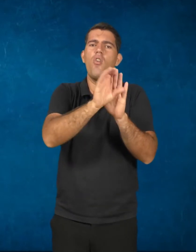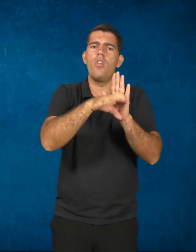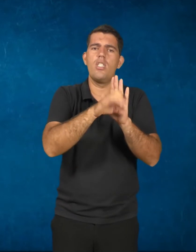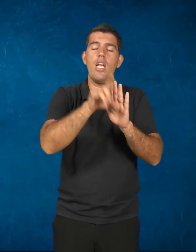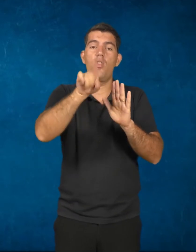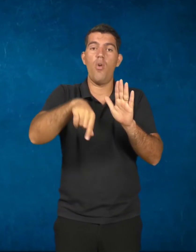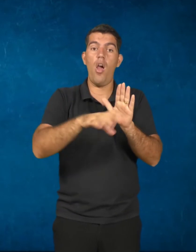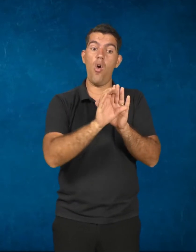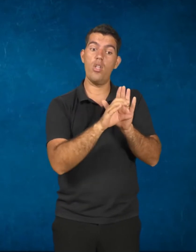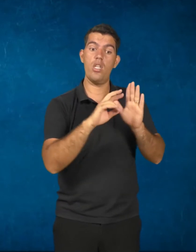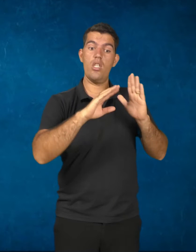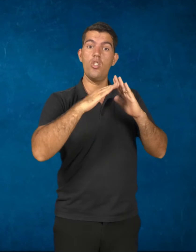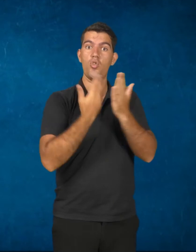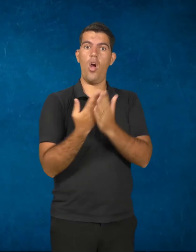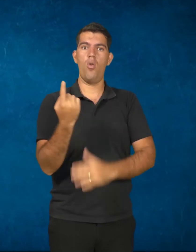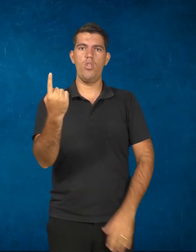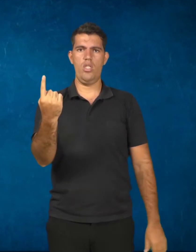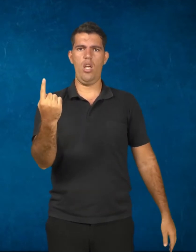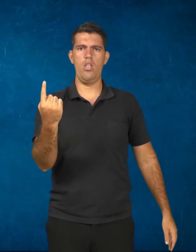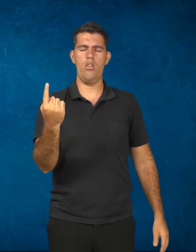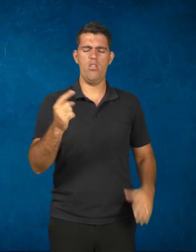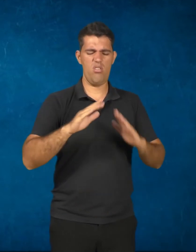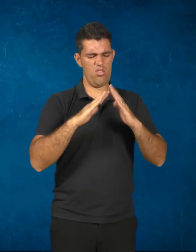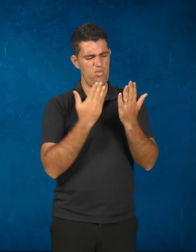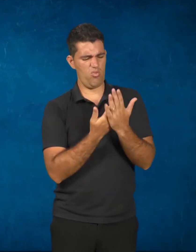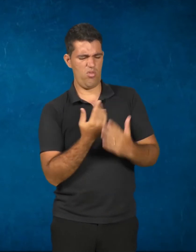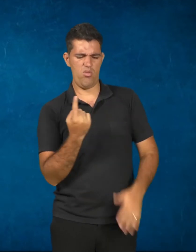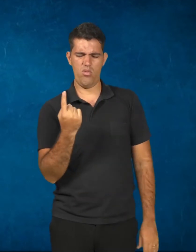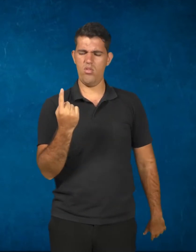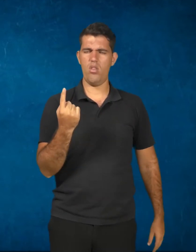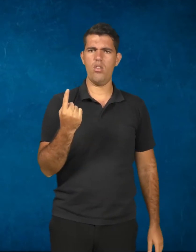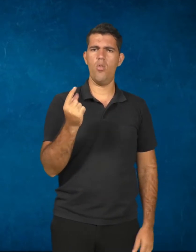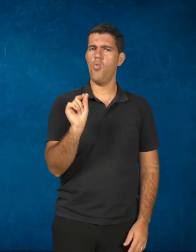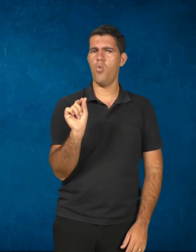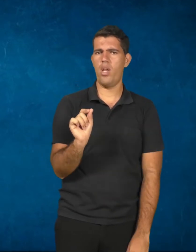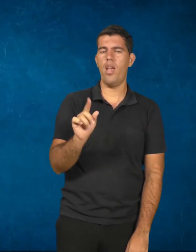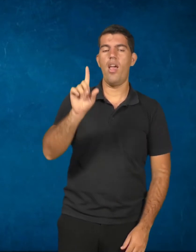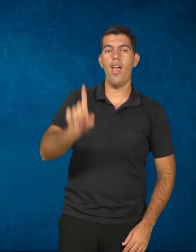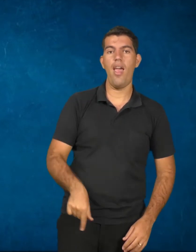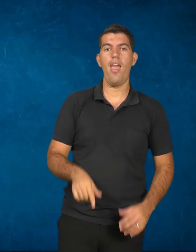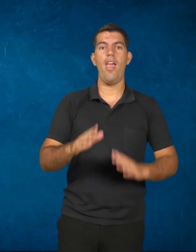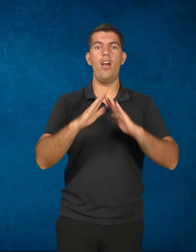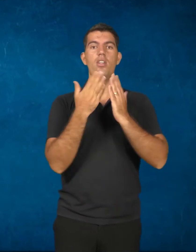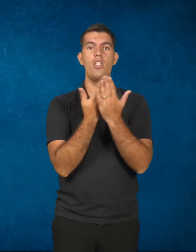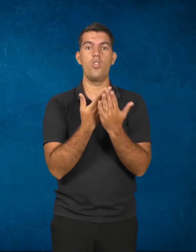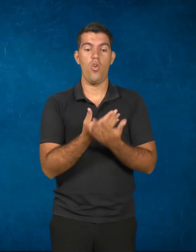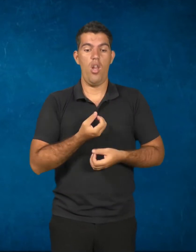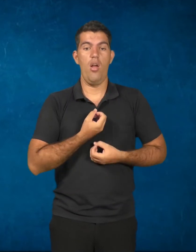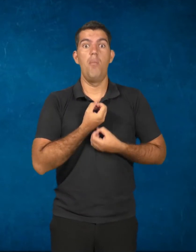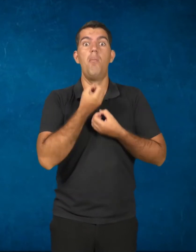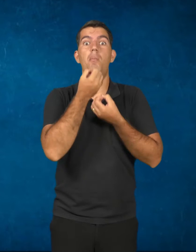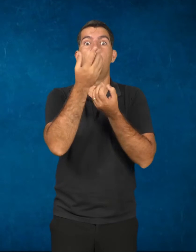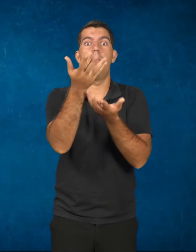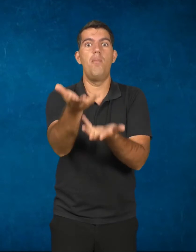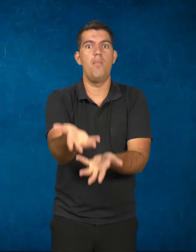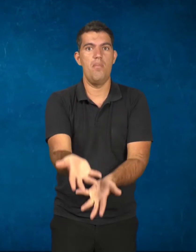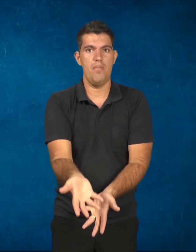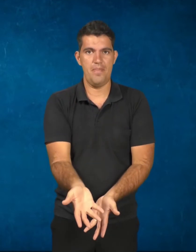unitária. O que seria escola unitária? É uma escola que se expressa